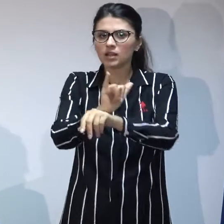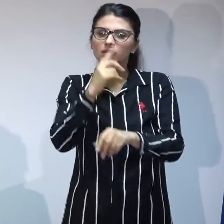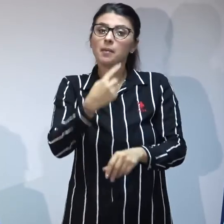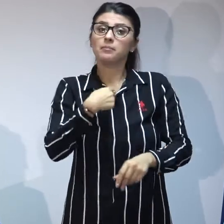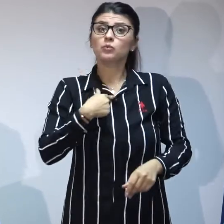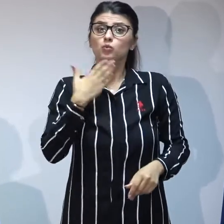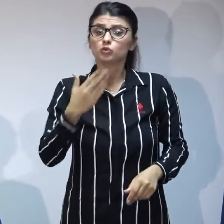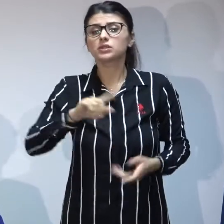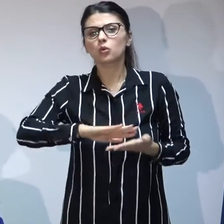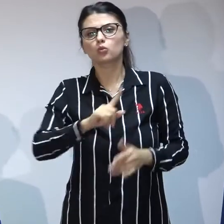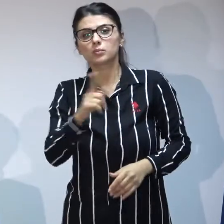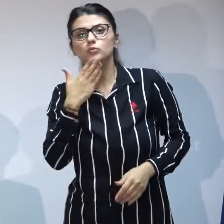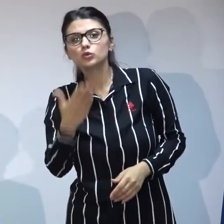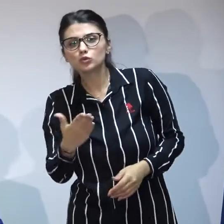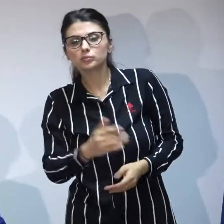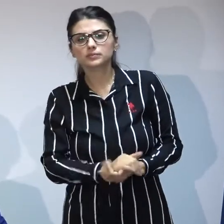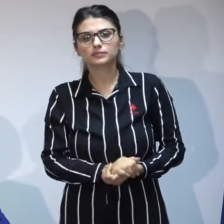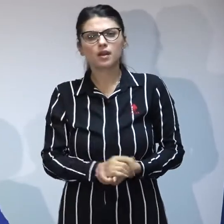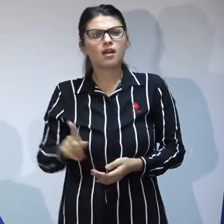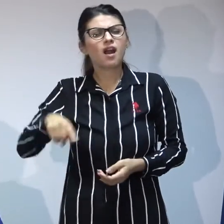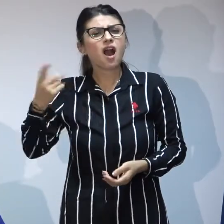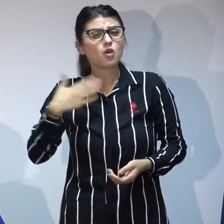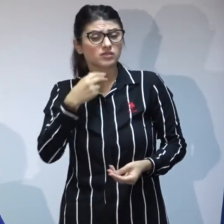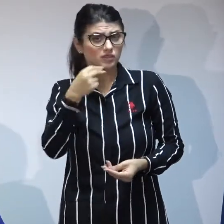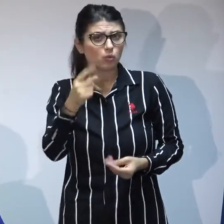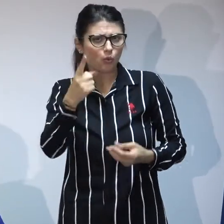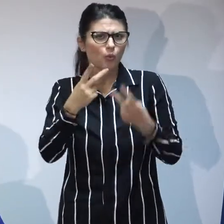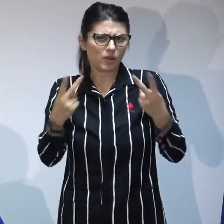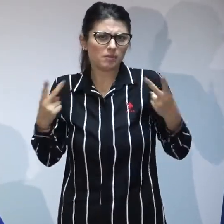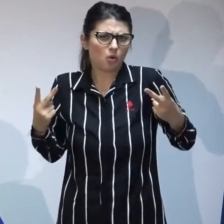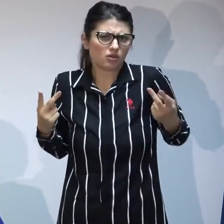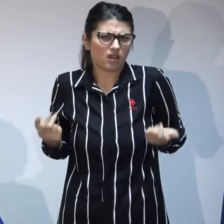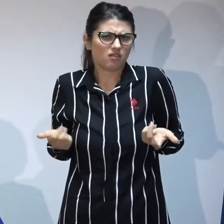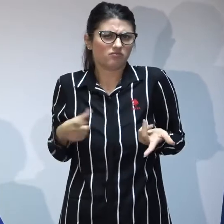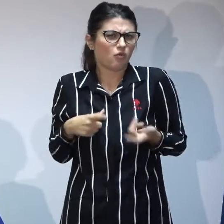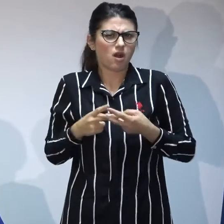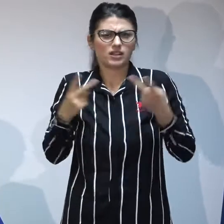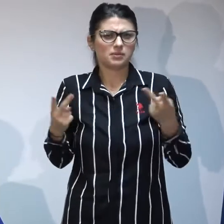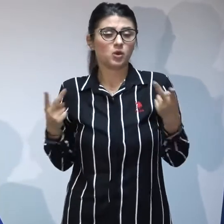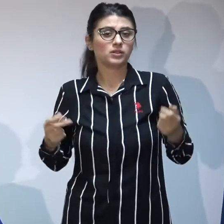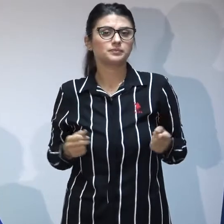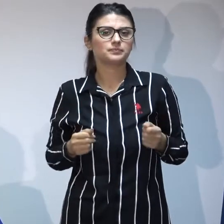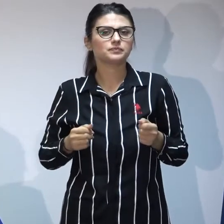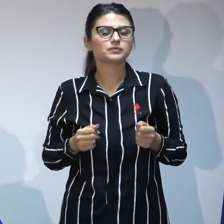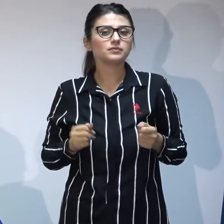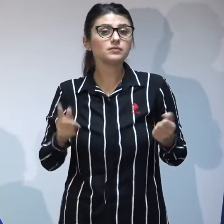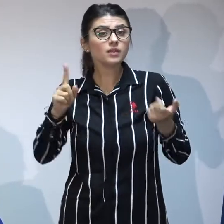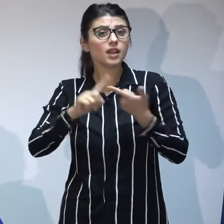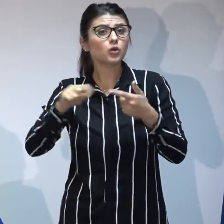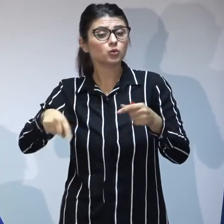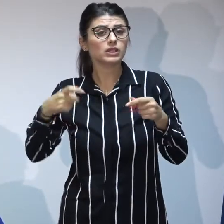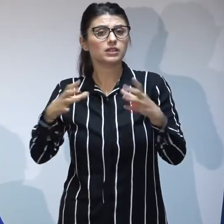un alt aspect extrem de important care face parte din această rezistență a sistemului